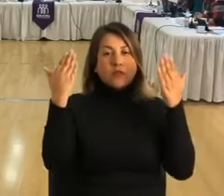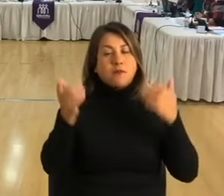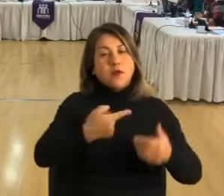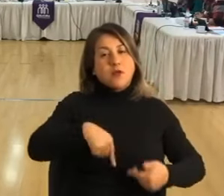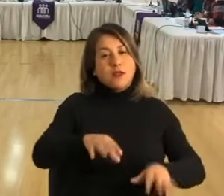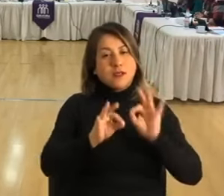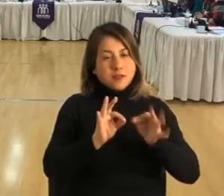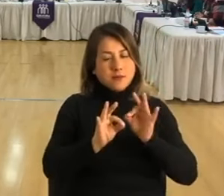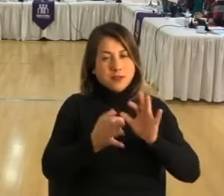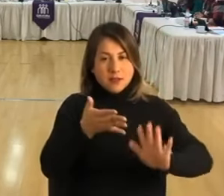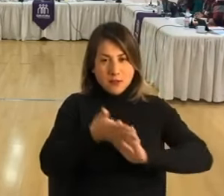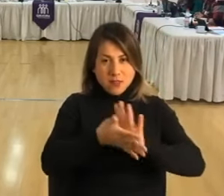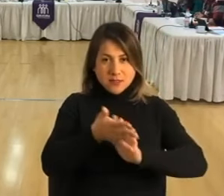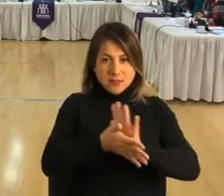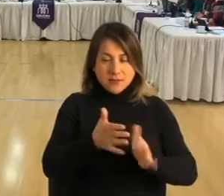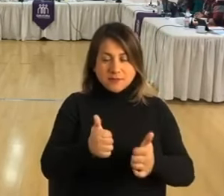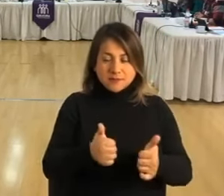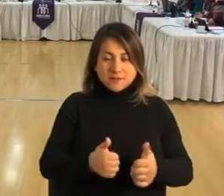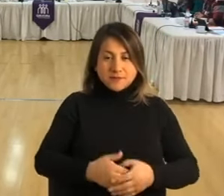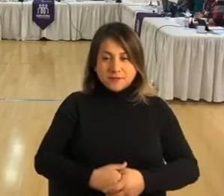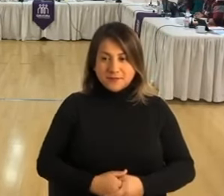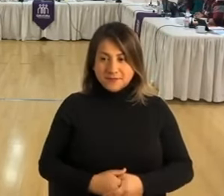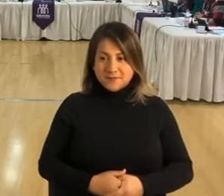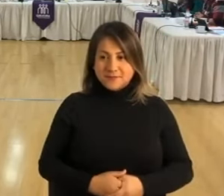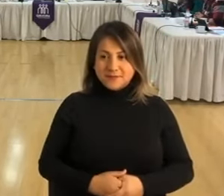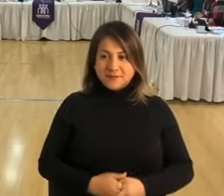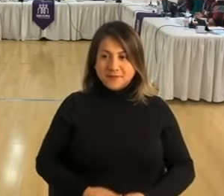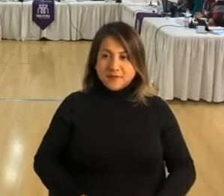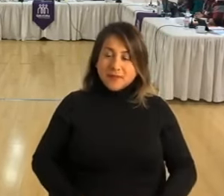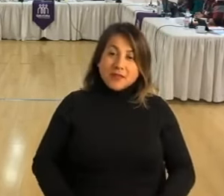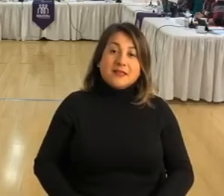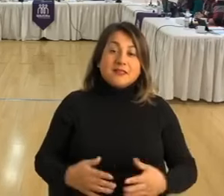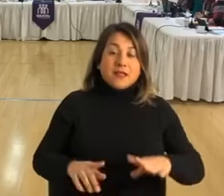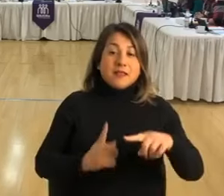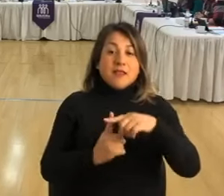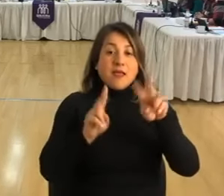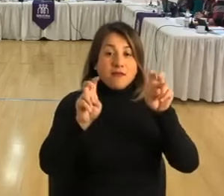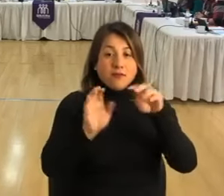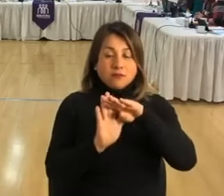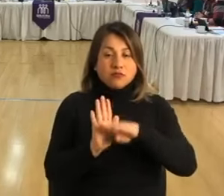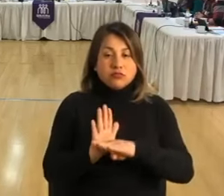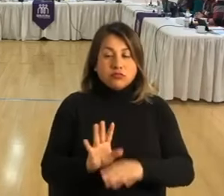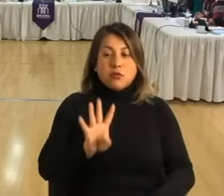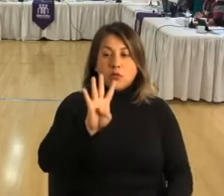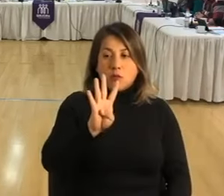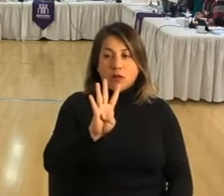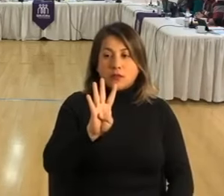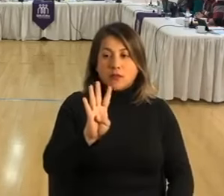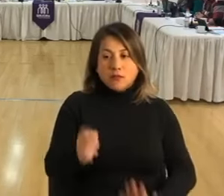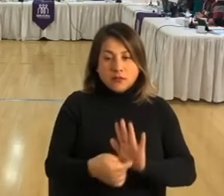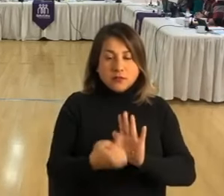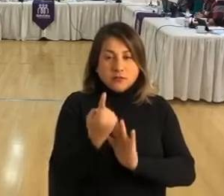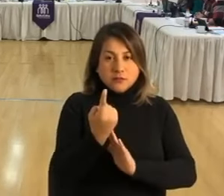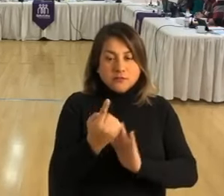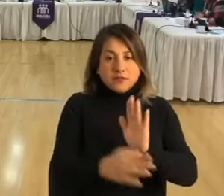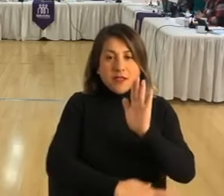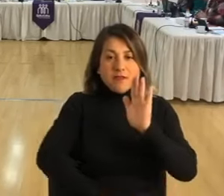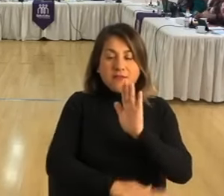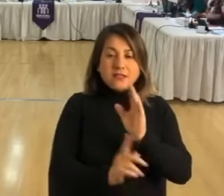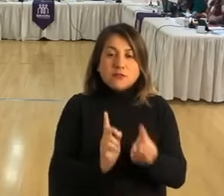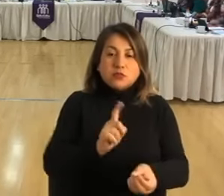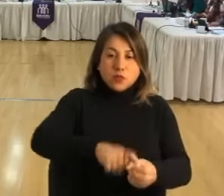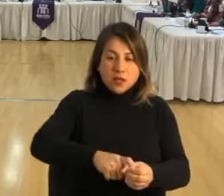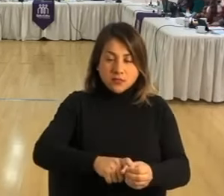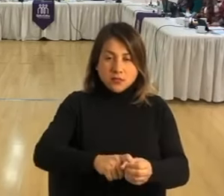intérprete de lengua de señas. Vamos con la tabla. 4.1, bases de